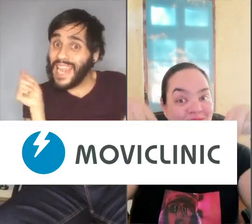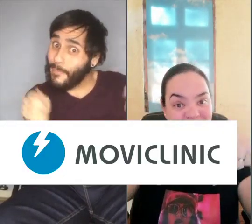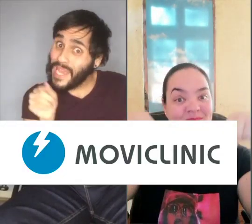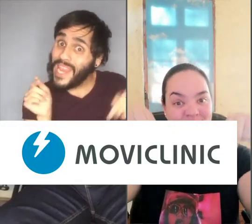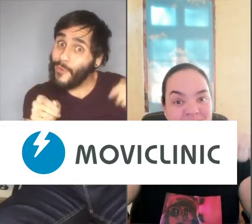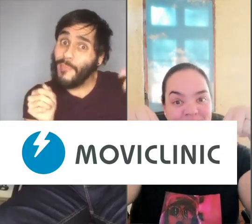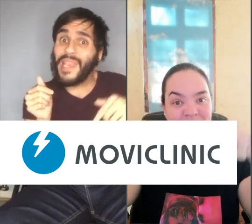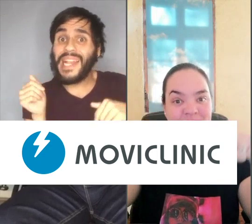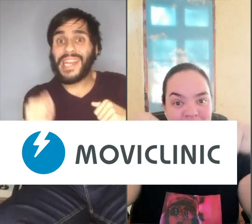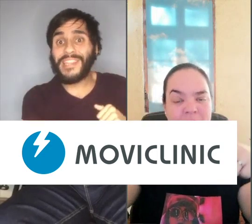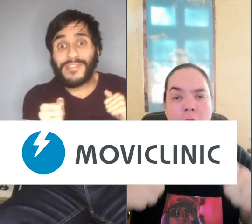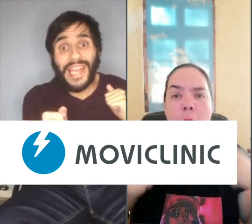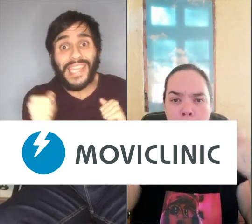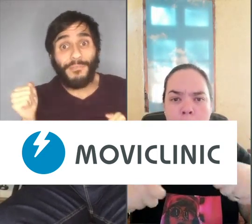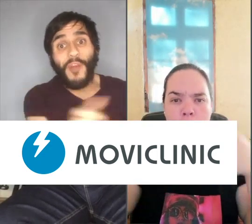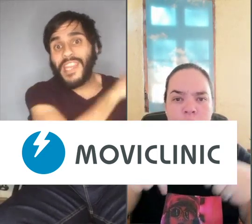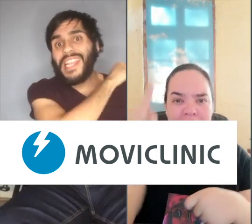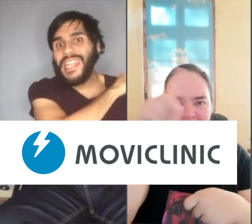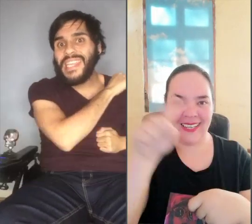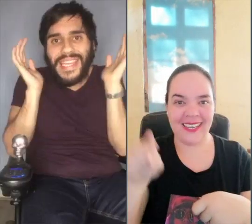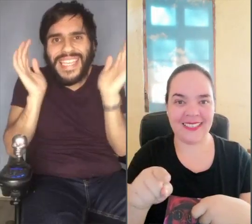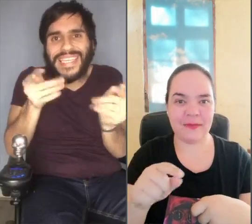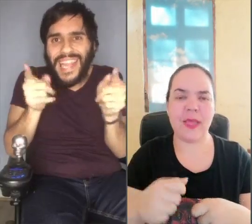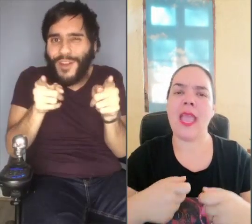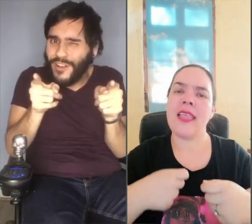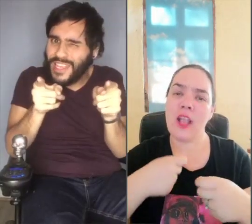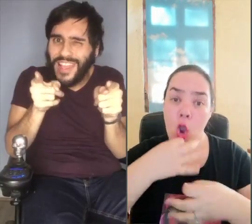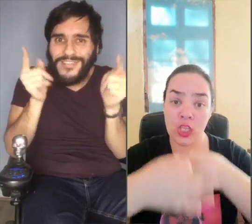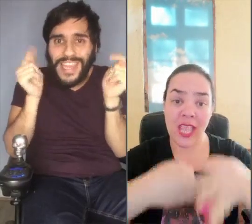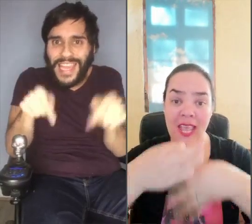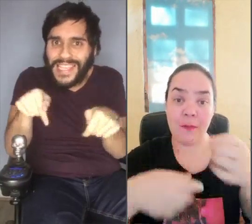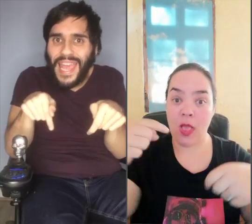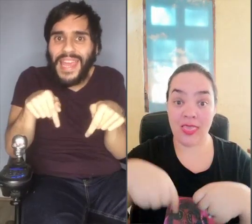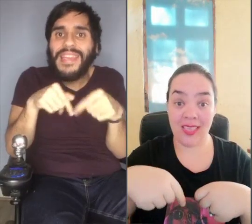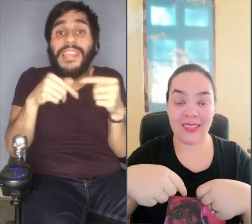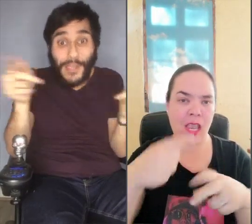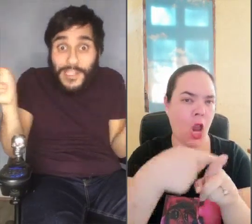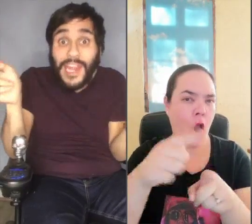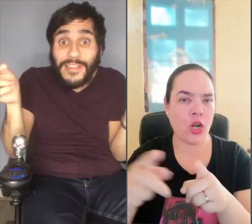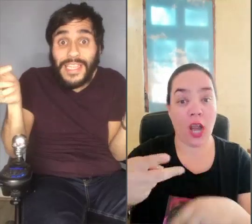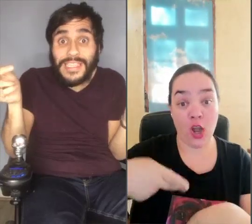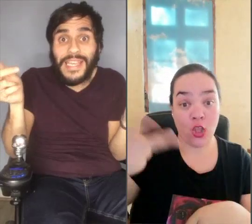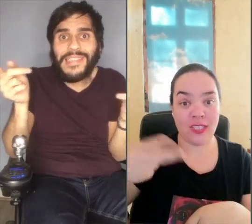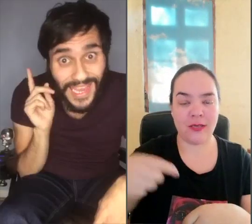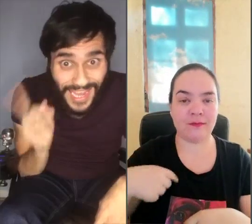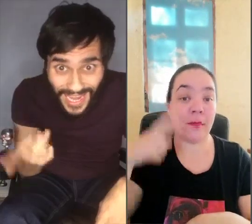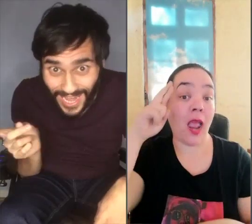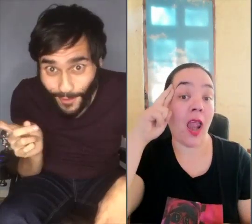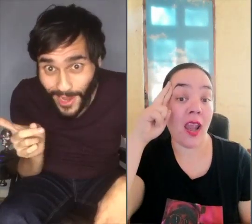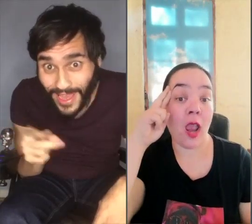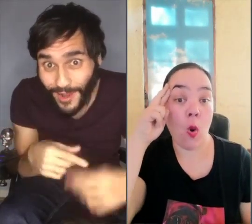Ingresa a la página web Y a las redes sociales de Mobiclin Y te estaremos contando de esta Y otras noticias